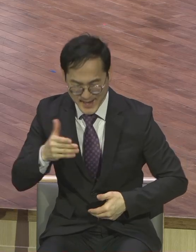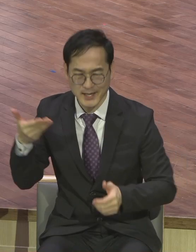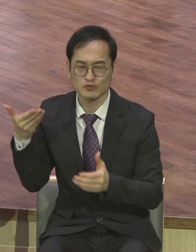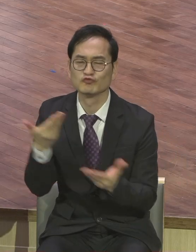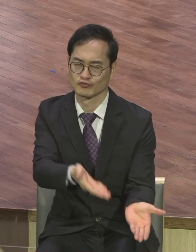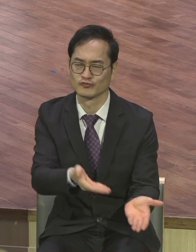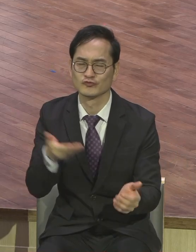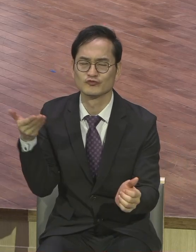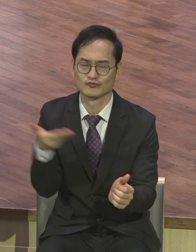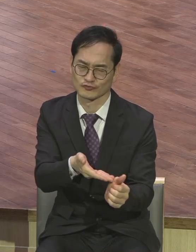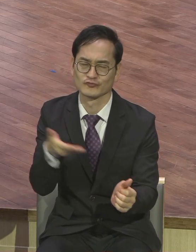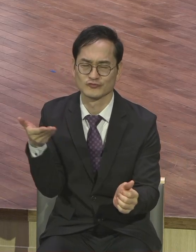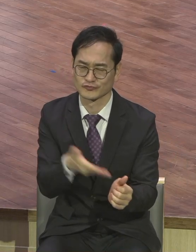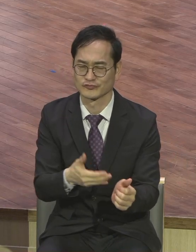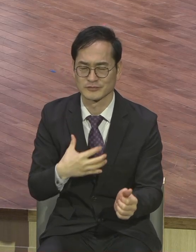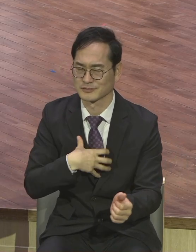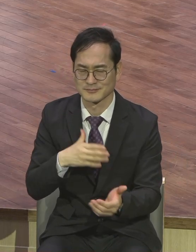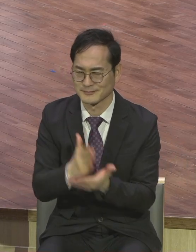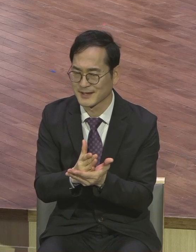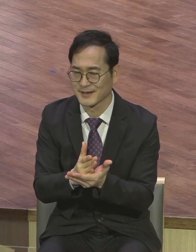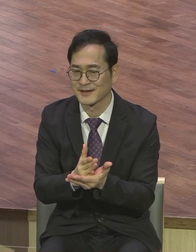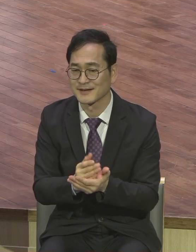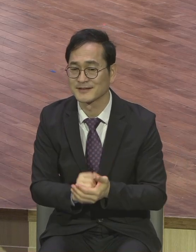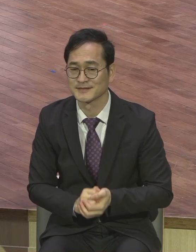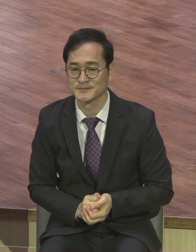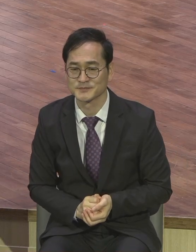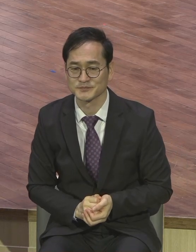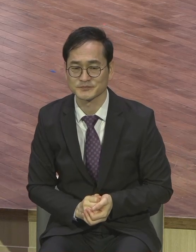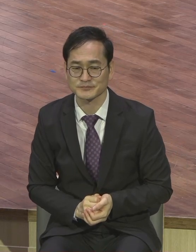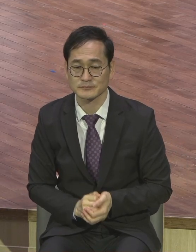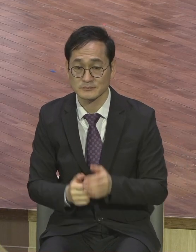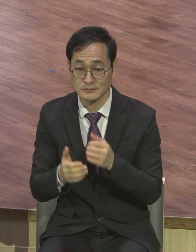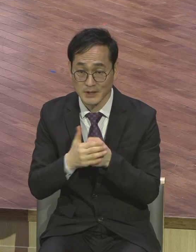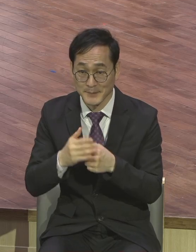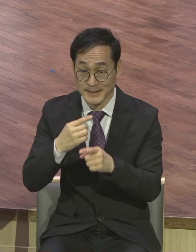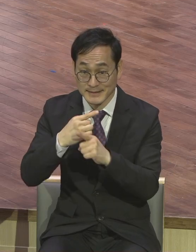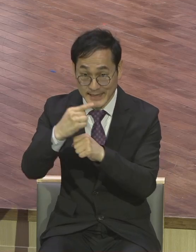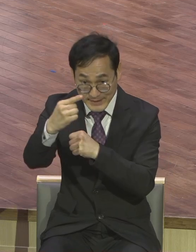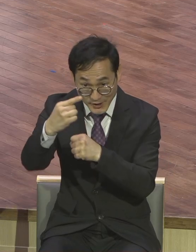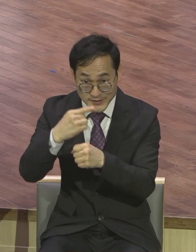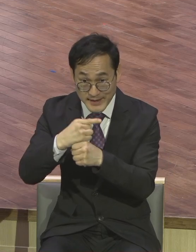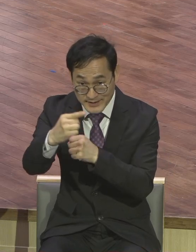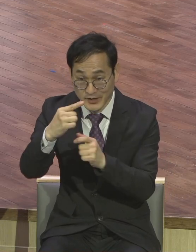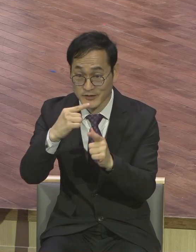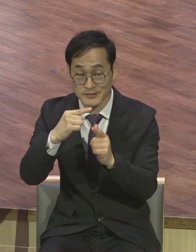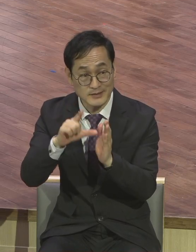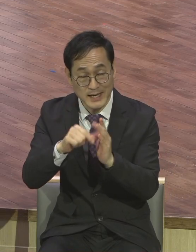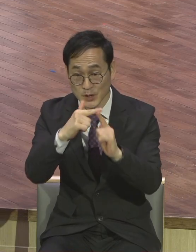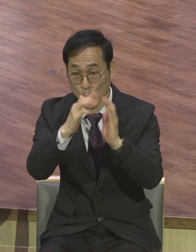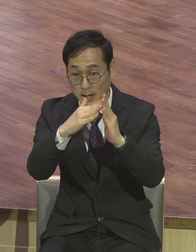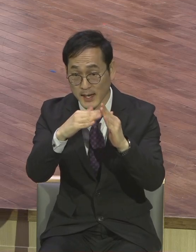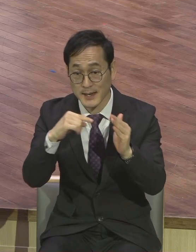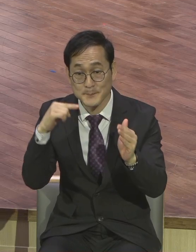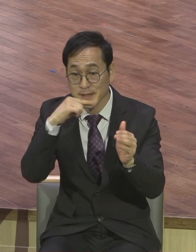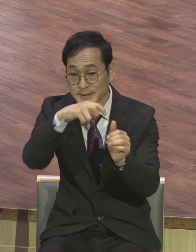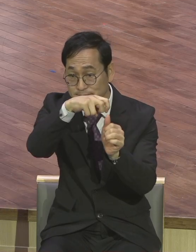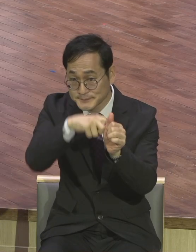그래서 저는 내년 본당 헌낭의 시간표를 고대하고 기대하고 있습니다 그 시간표가 되면